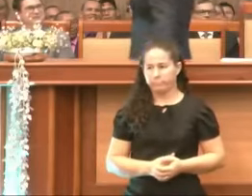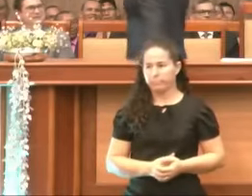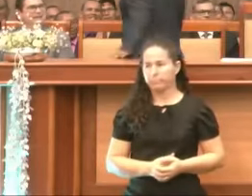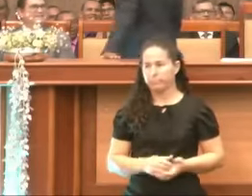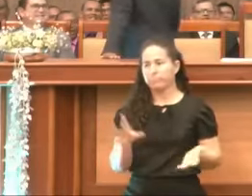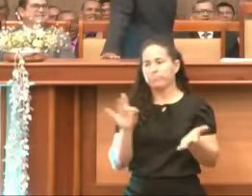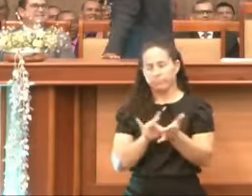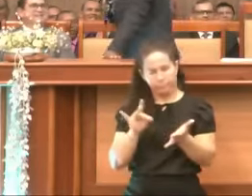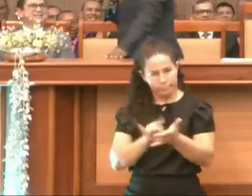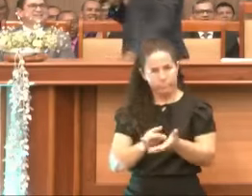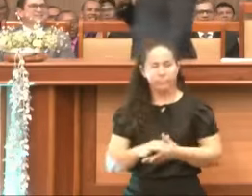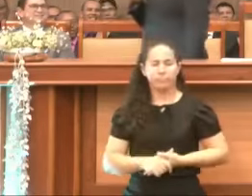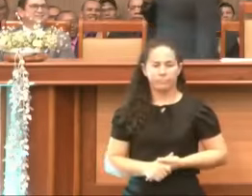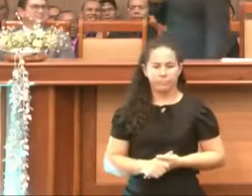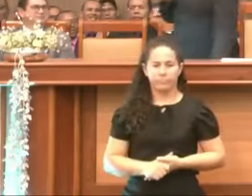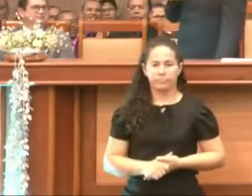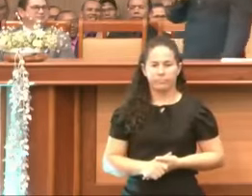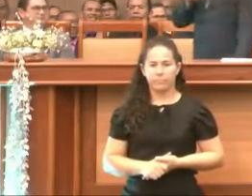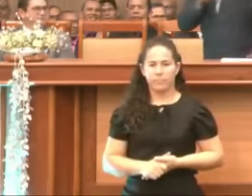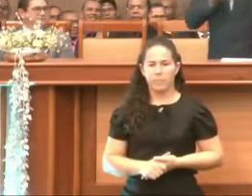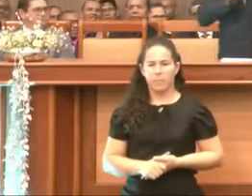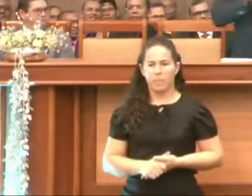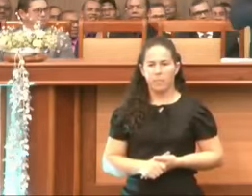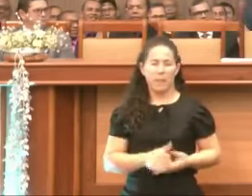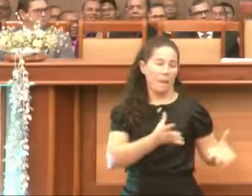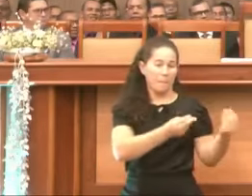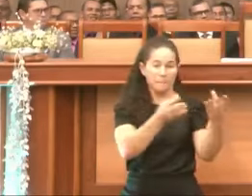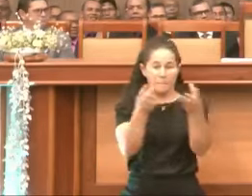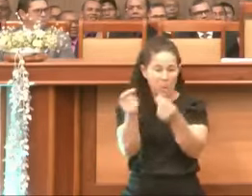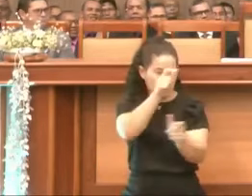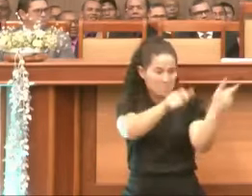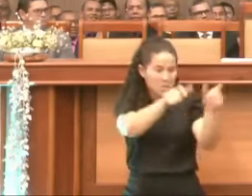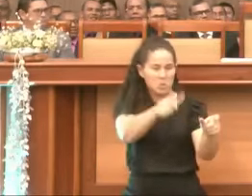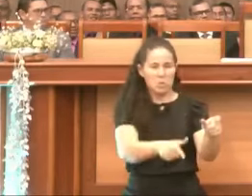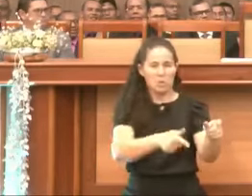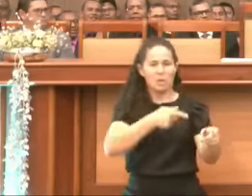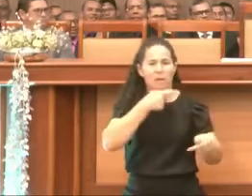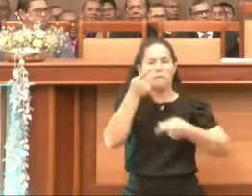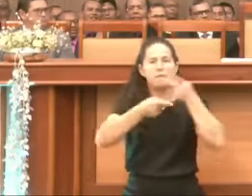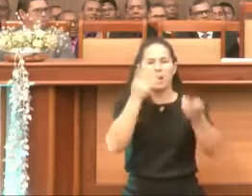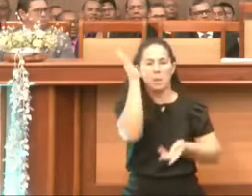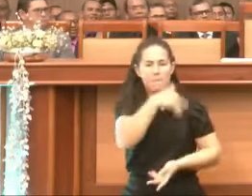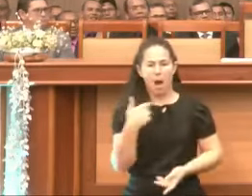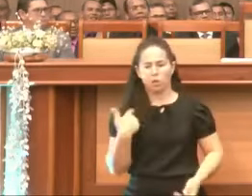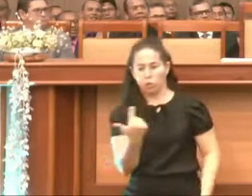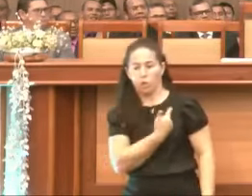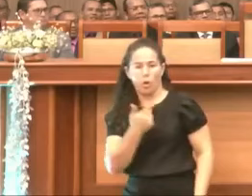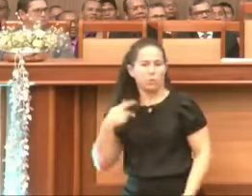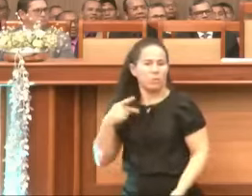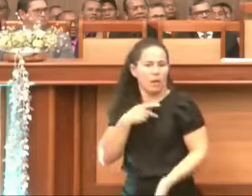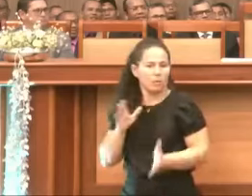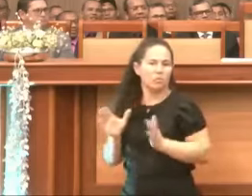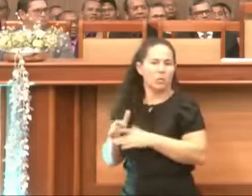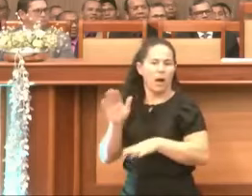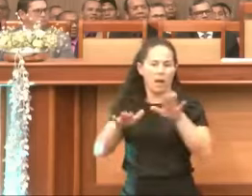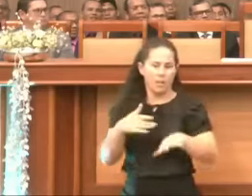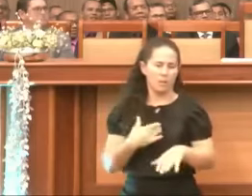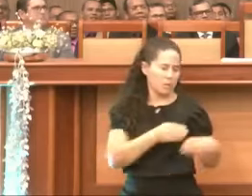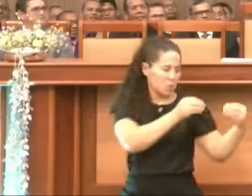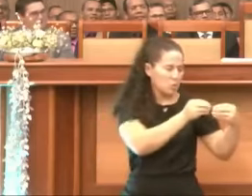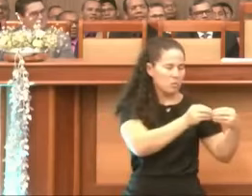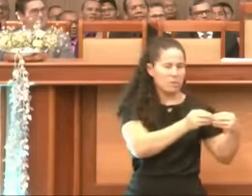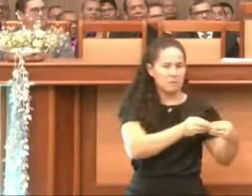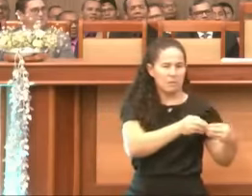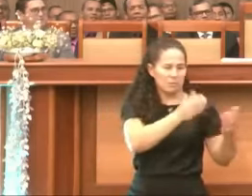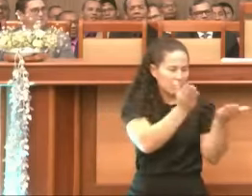É ou não é? É. Tanto crente é falando da gente, é tanto crente diz coisas, na hora que a gente não visita o crente esculhamba,